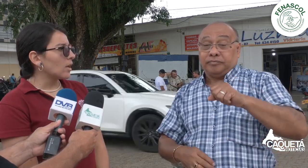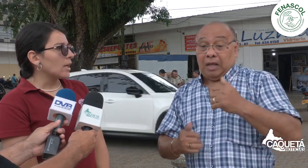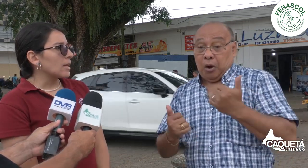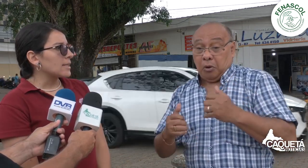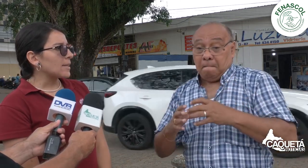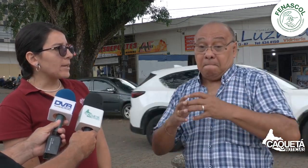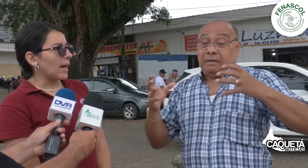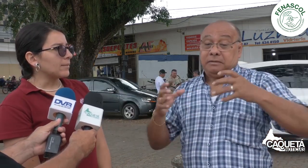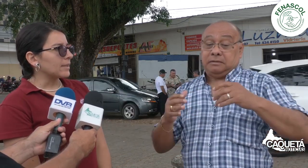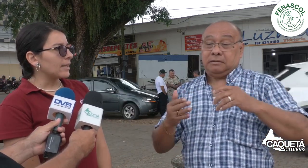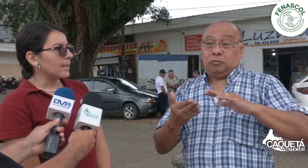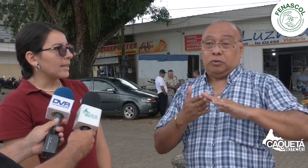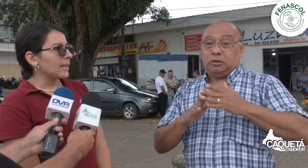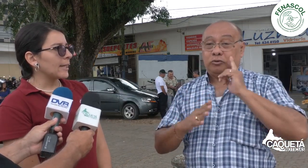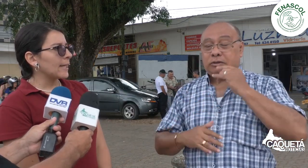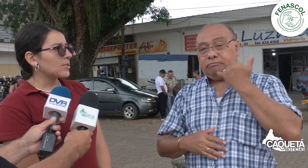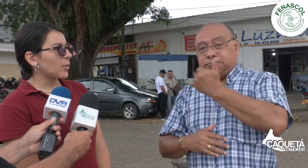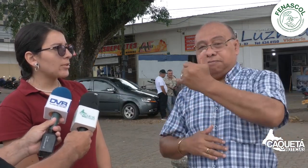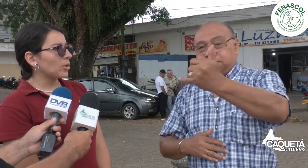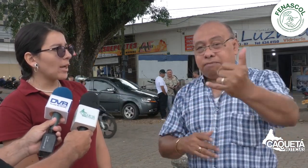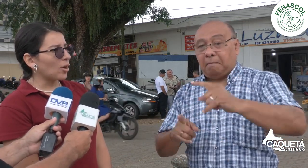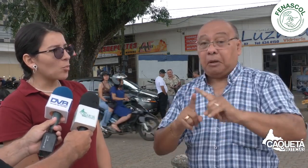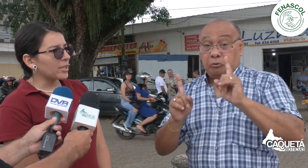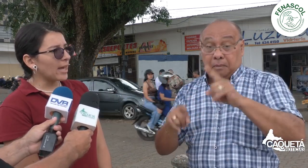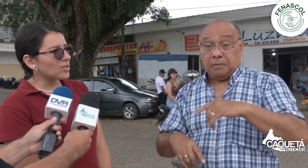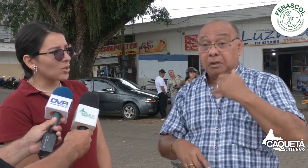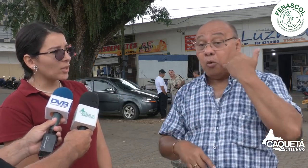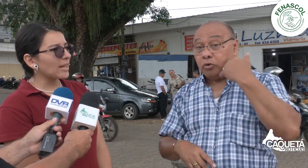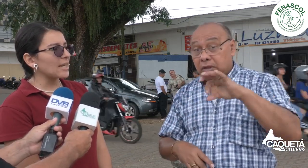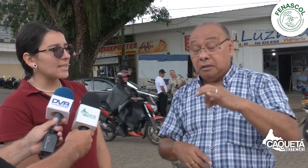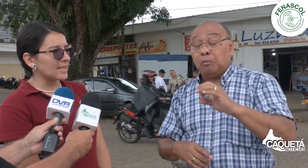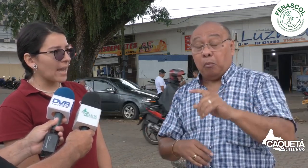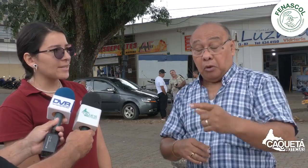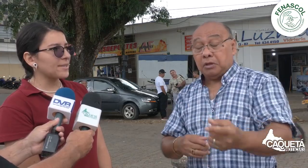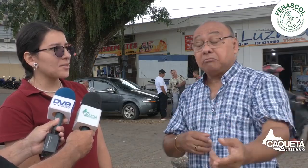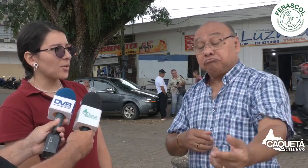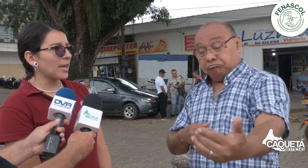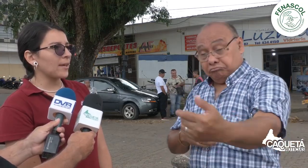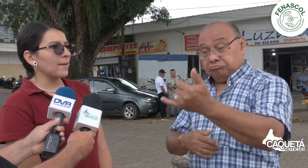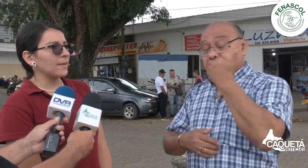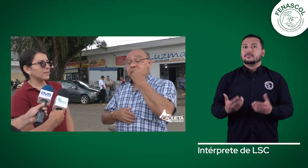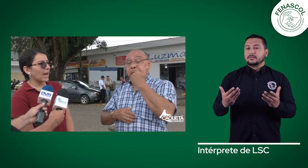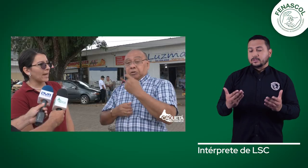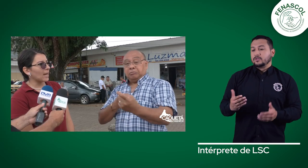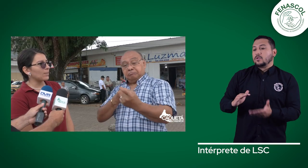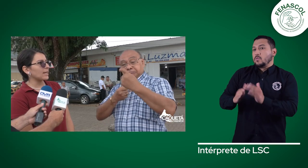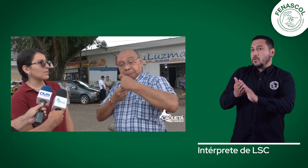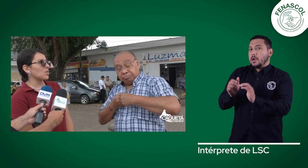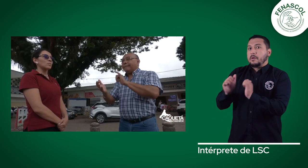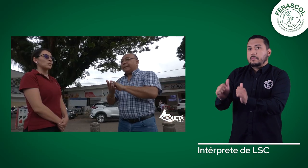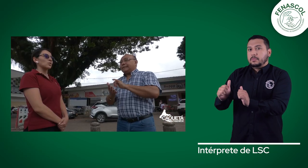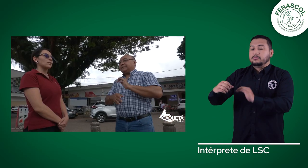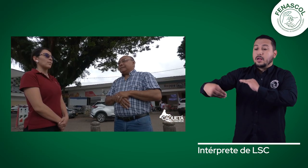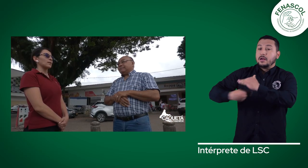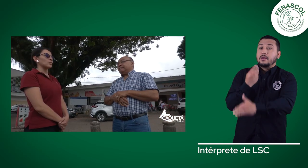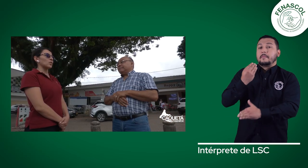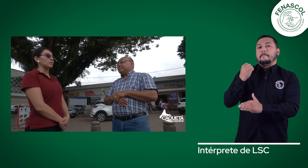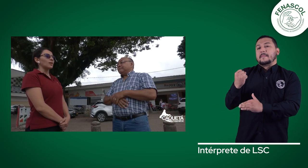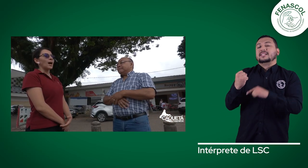Sí, mira, sobre todo la comunidad sorda realiza ese ejercicio de entrar a la aplicación, al centro de relevo y